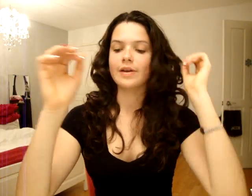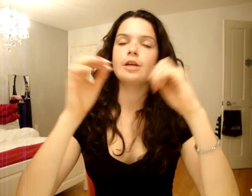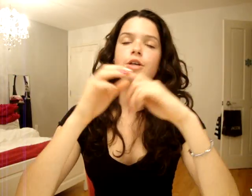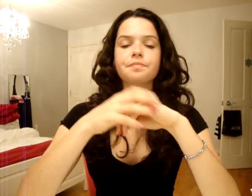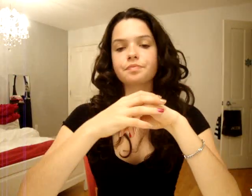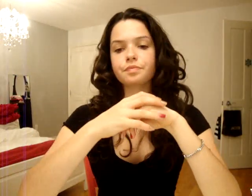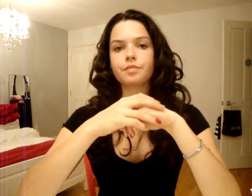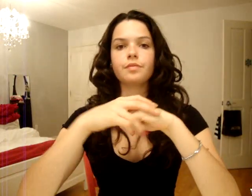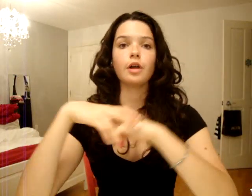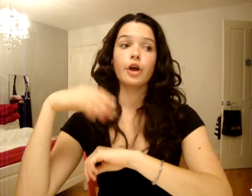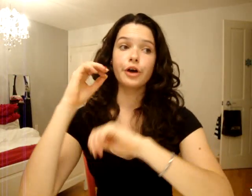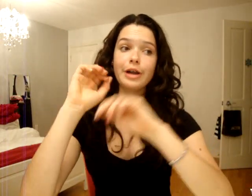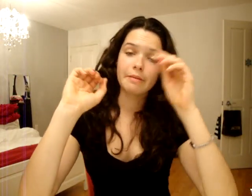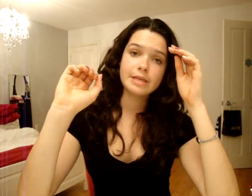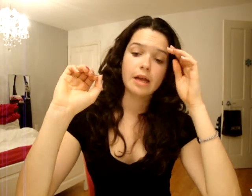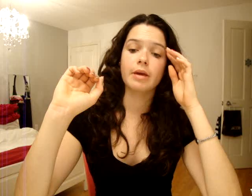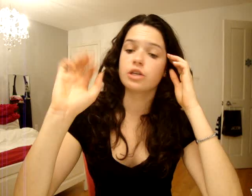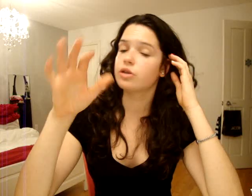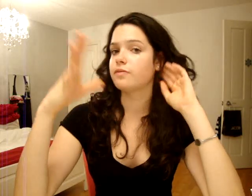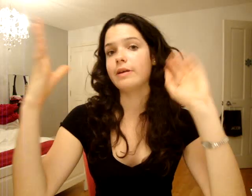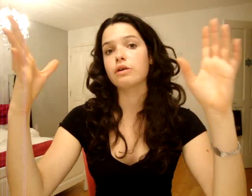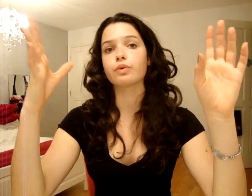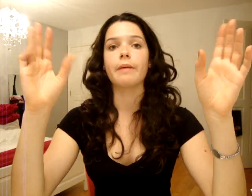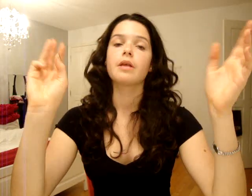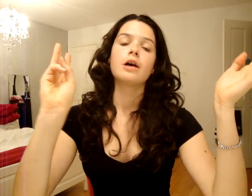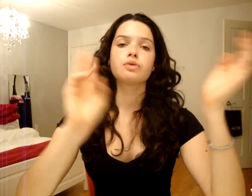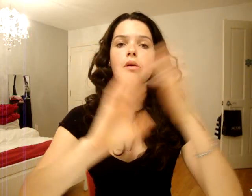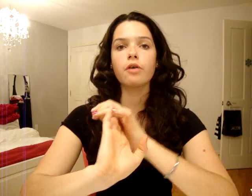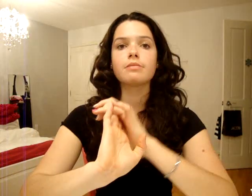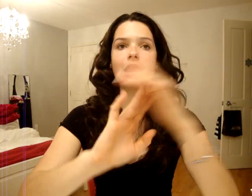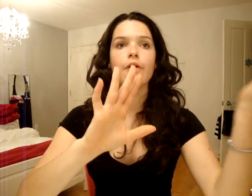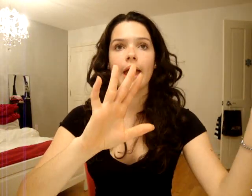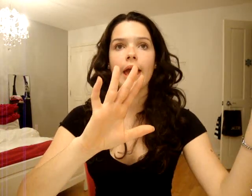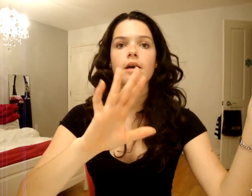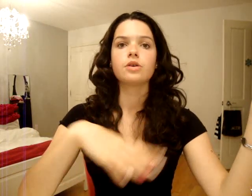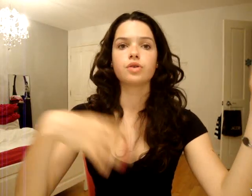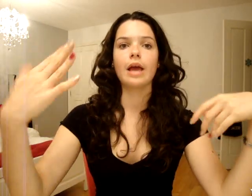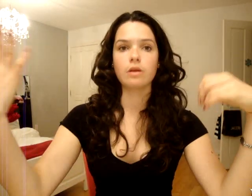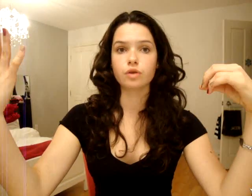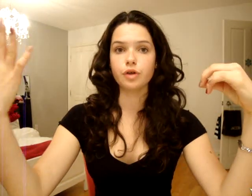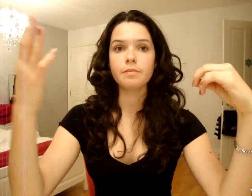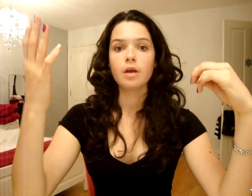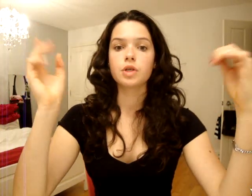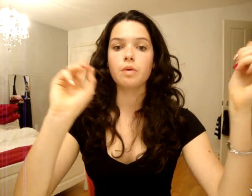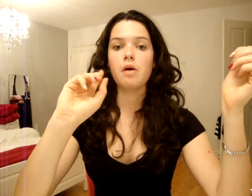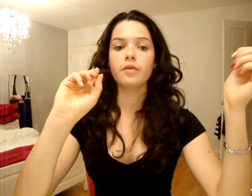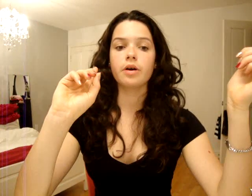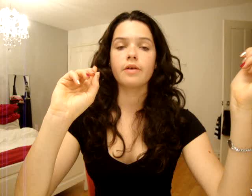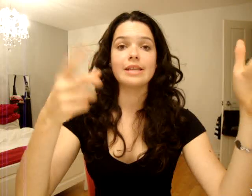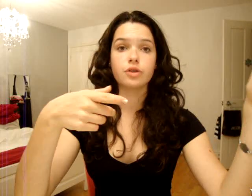Fait que là, le gars, l'arbitre, c'était comme un kill. Vous avez trois choix. Soit on va, comme dans la forêt, jouer à d'autres jeux. Soit on va faire des